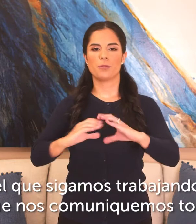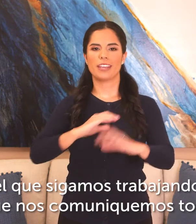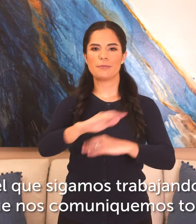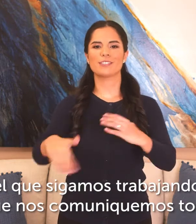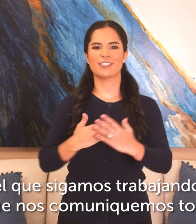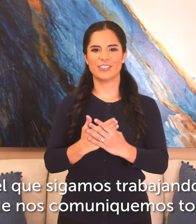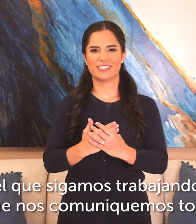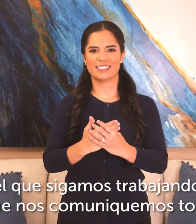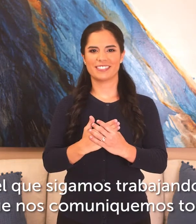comuniquemos todos